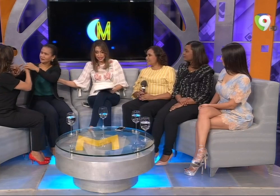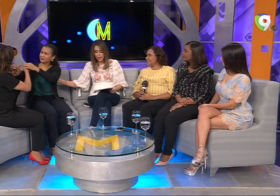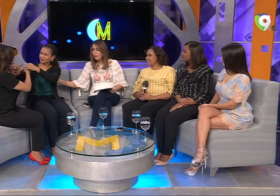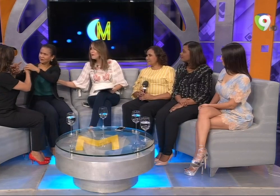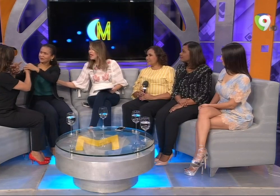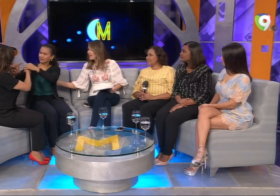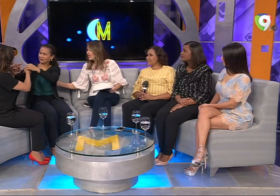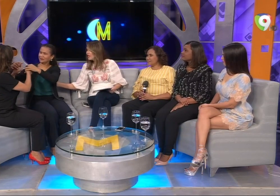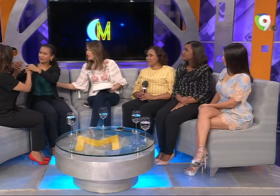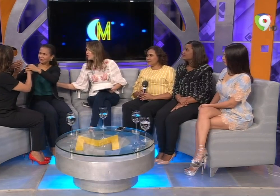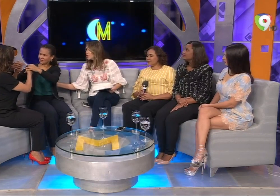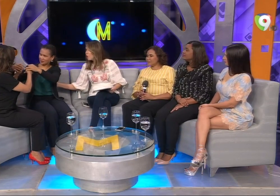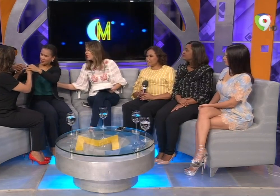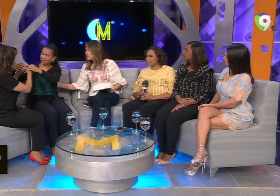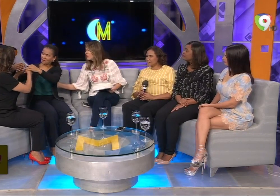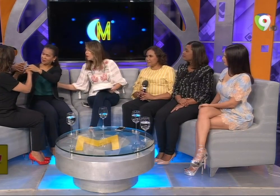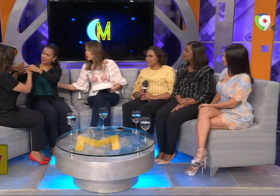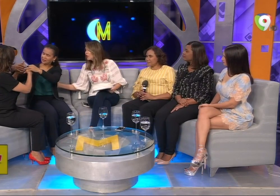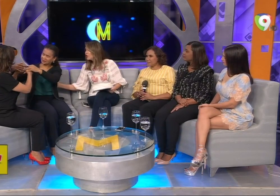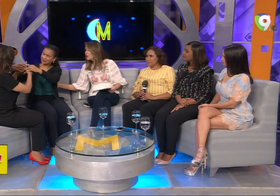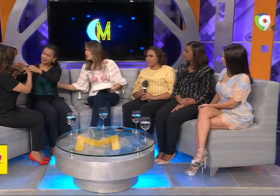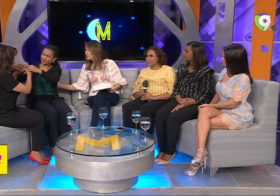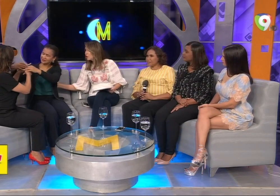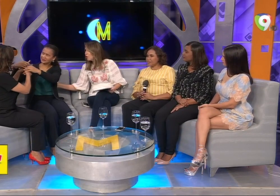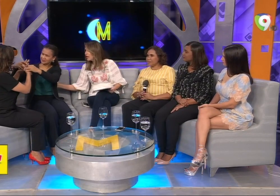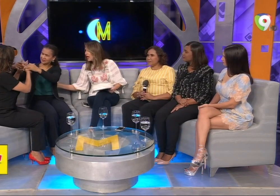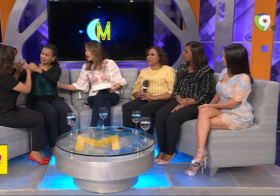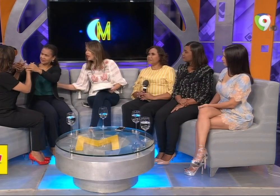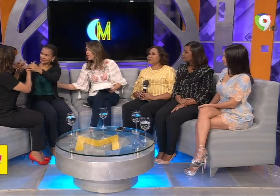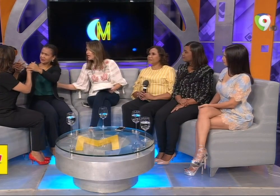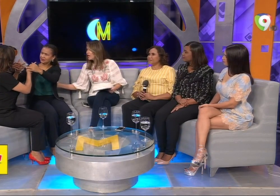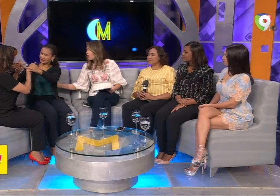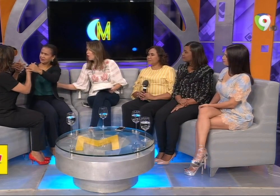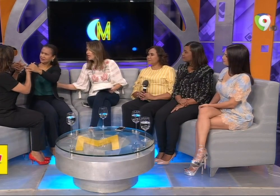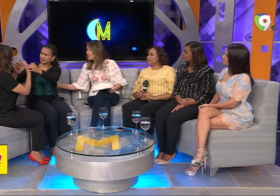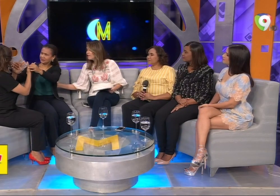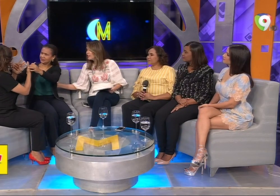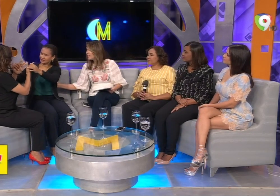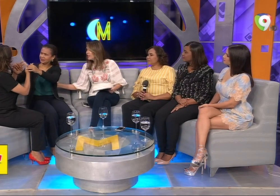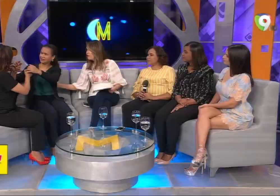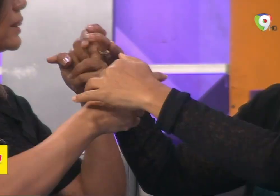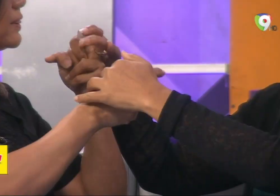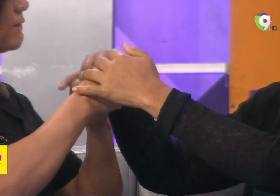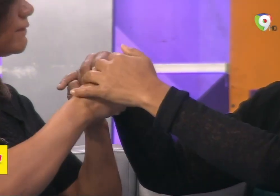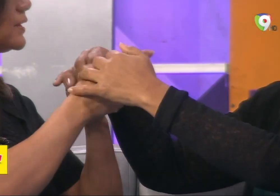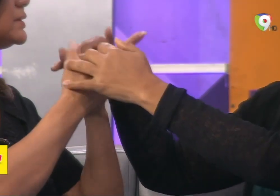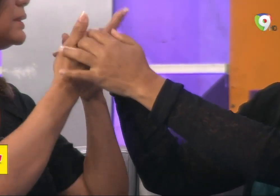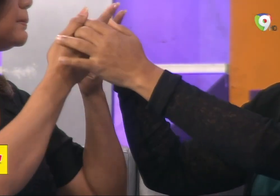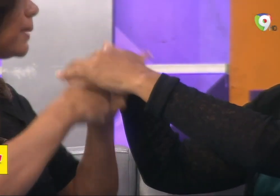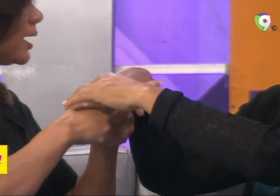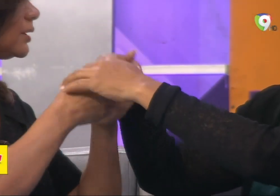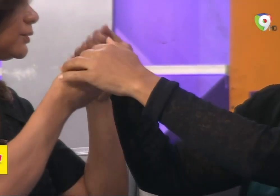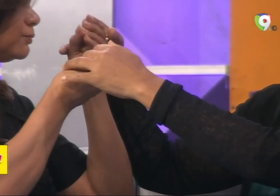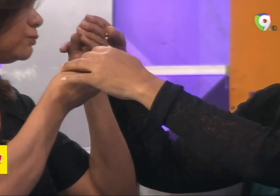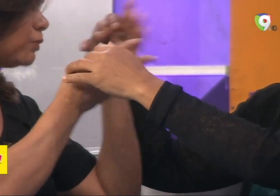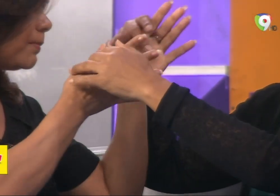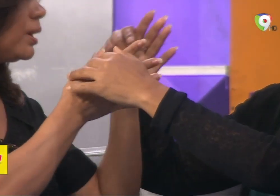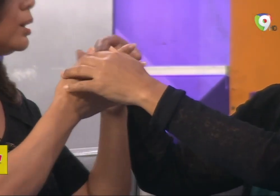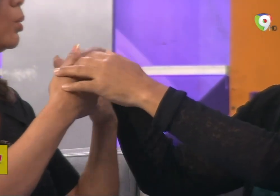empezar, Merlin nos cuente un poco de su historia y cuán difícil fue desarrollarse